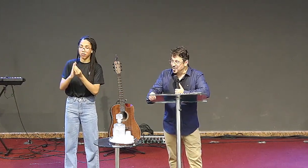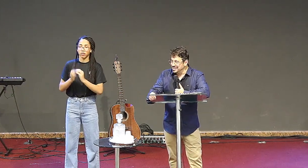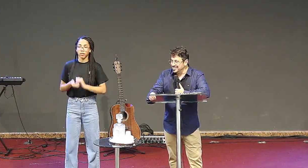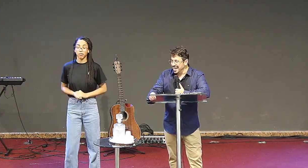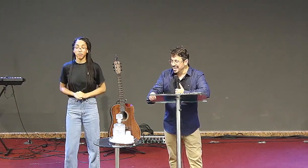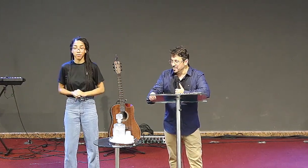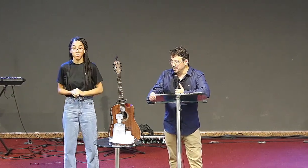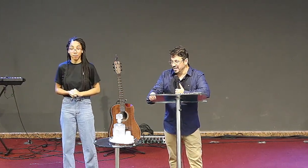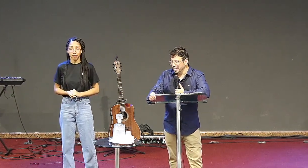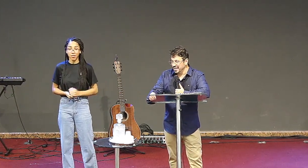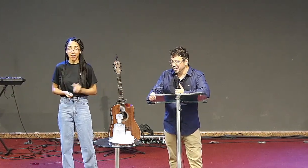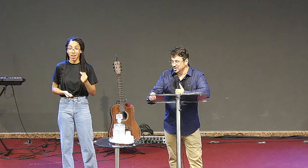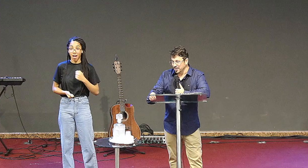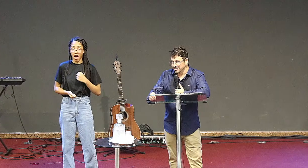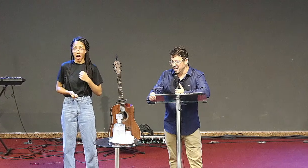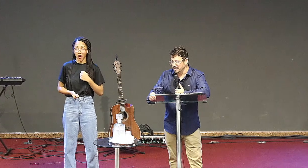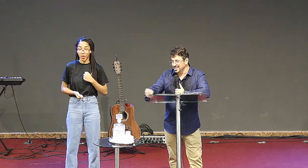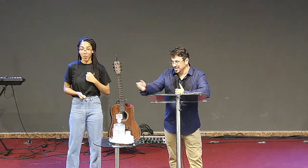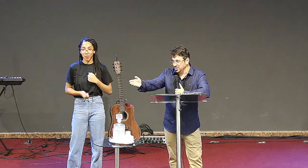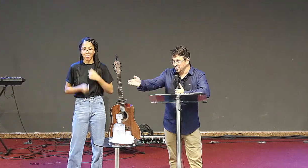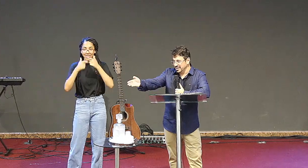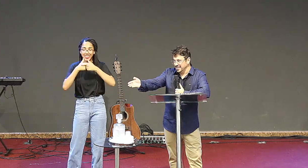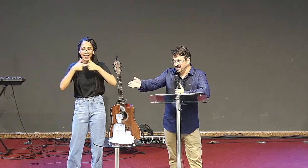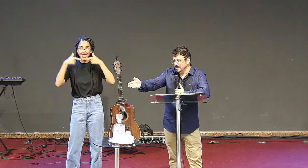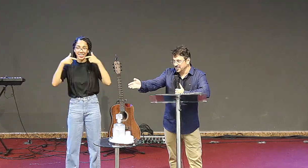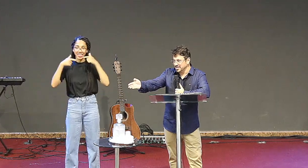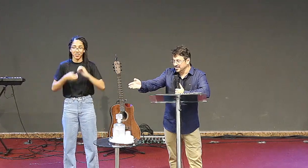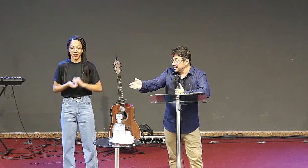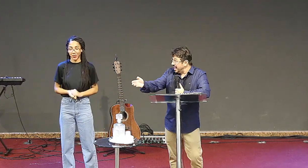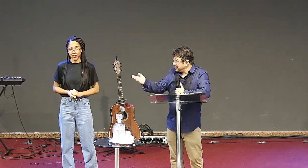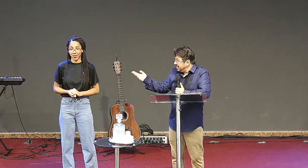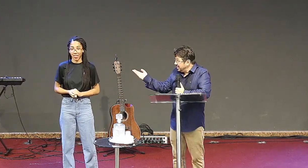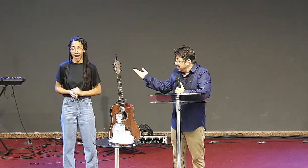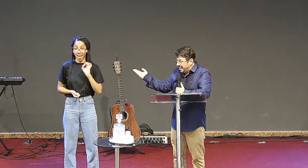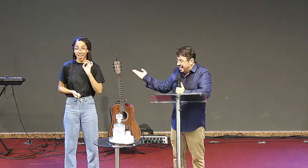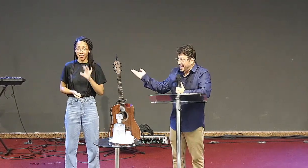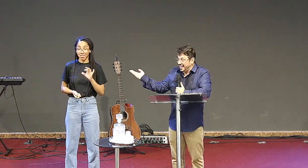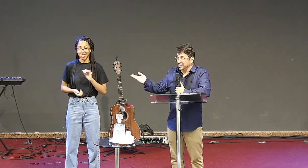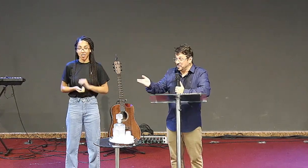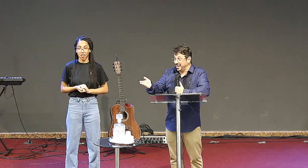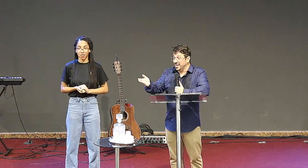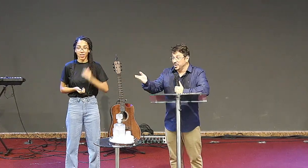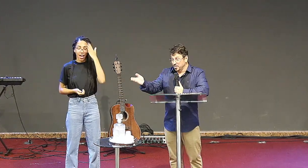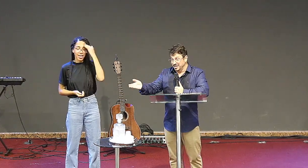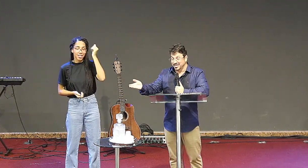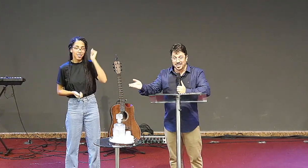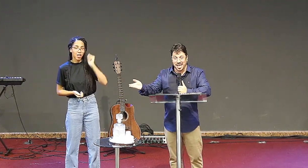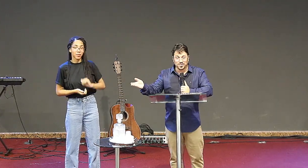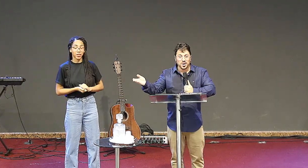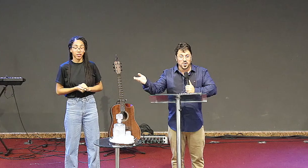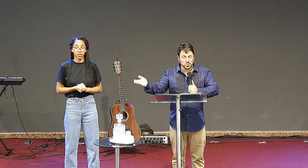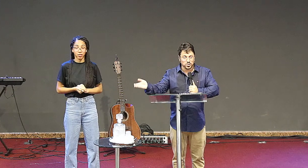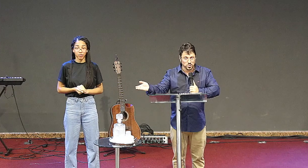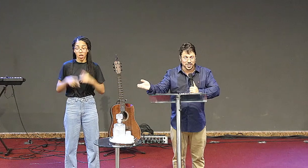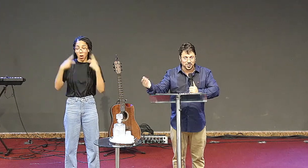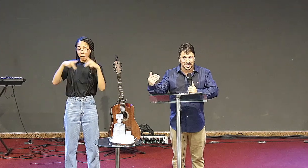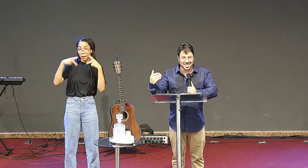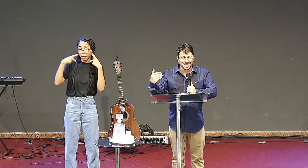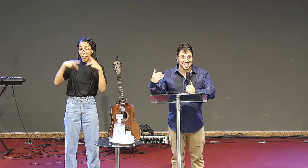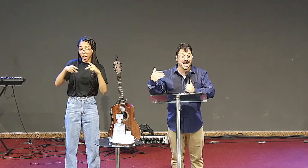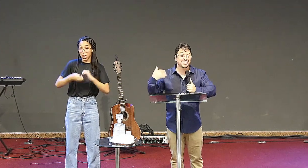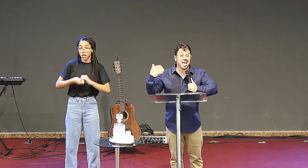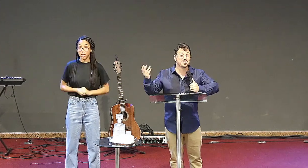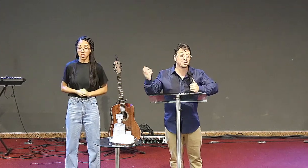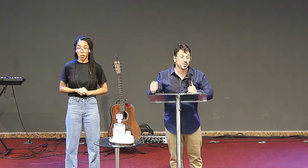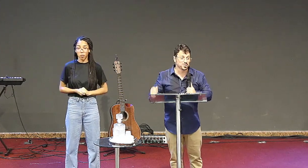aí eu comecei a rir, porque, só quem sabia disso são aqueles irmãos que estão sentados ali, ela também, o ministério com surdos da nossa